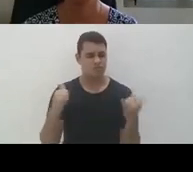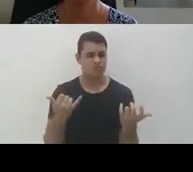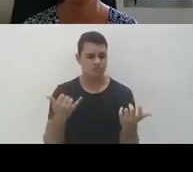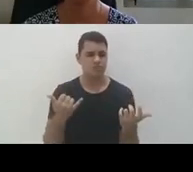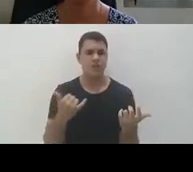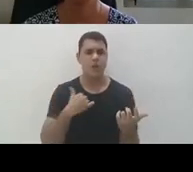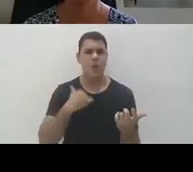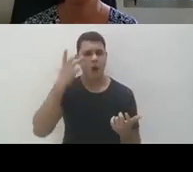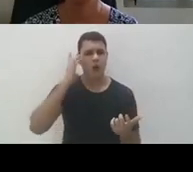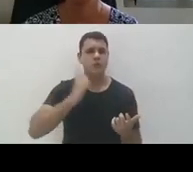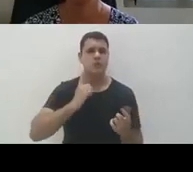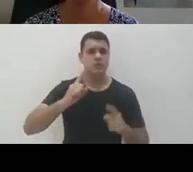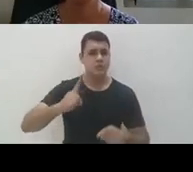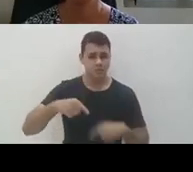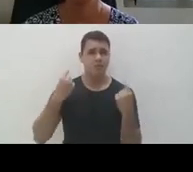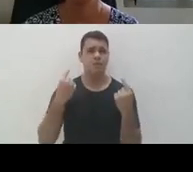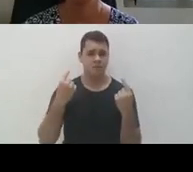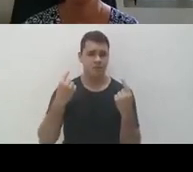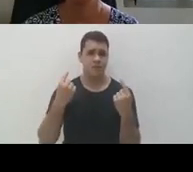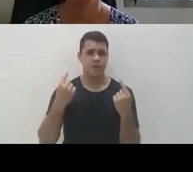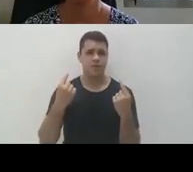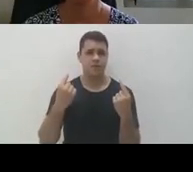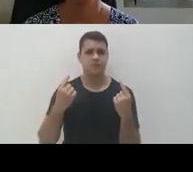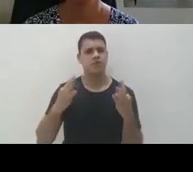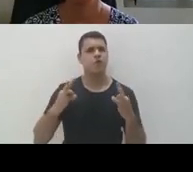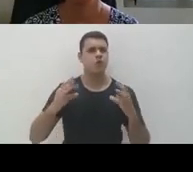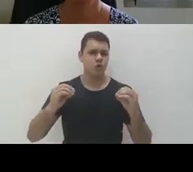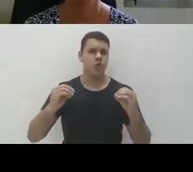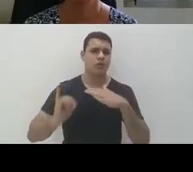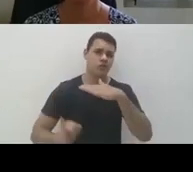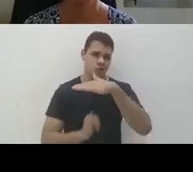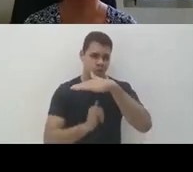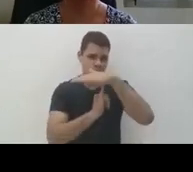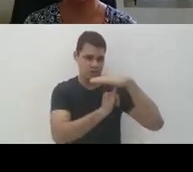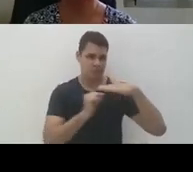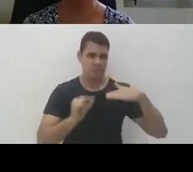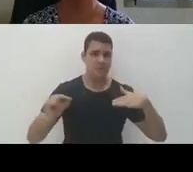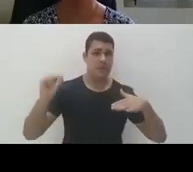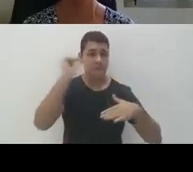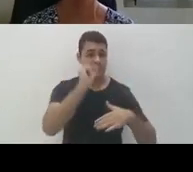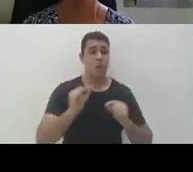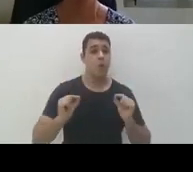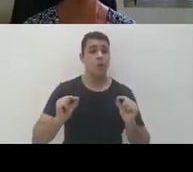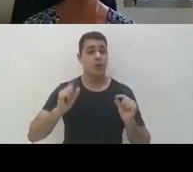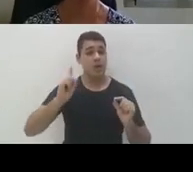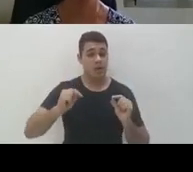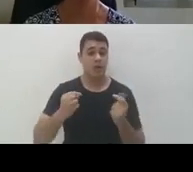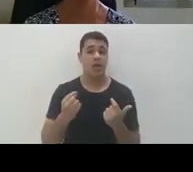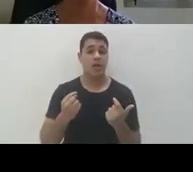um desafio duplo em todas as instituições, um deles é a própria